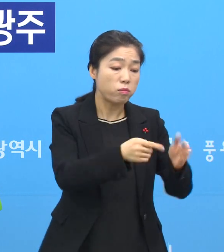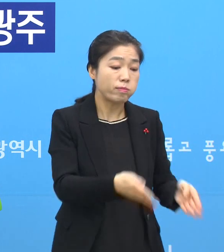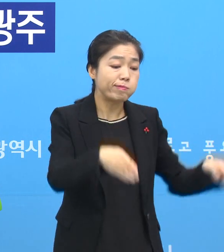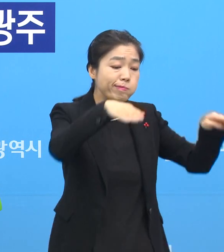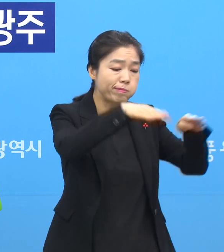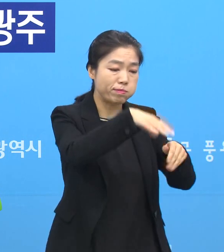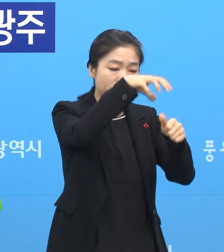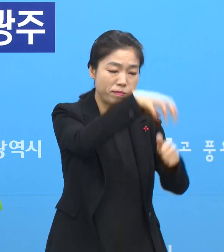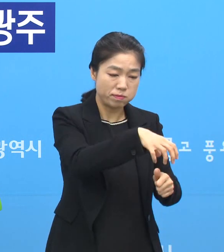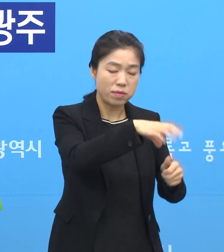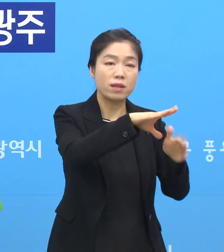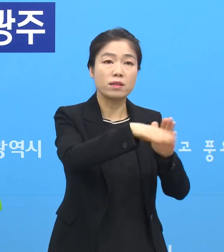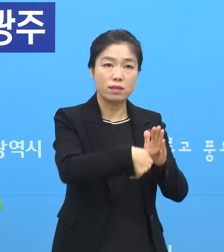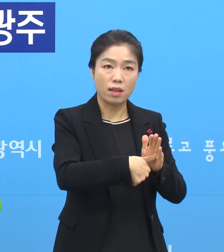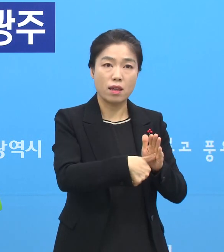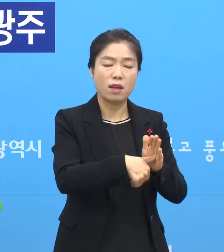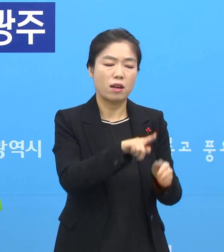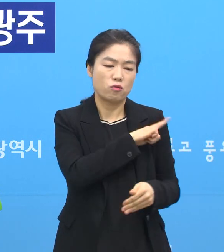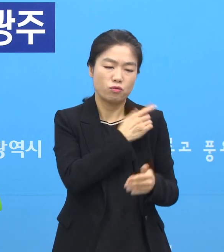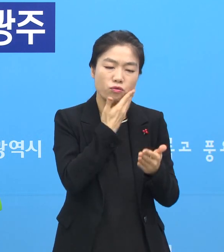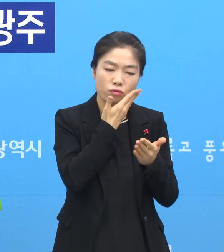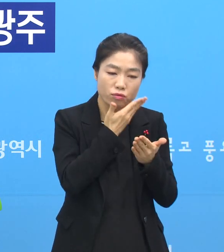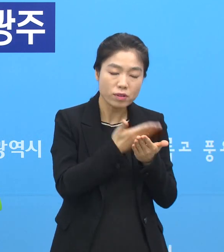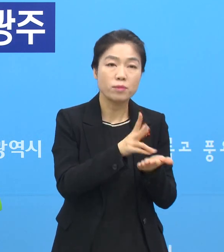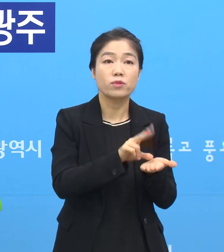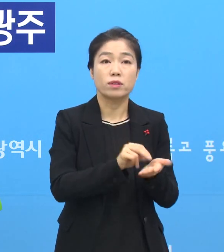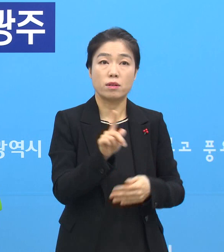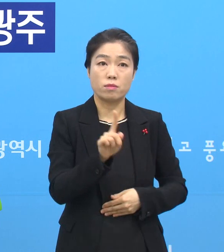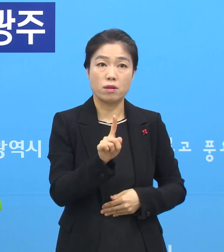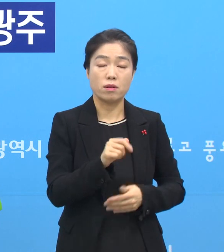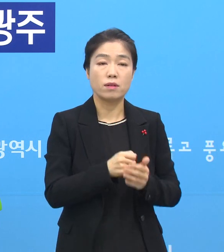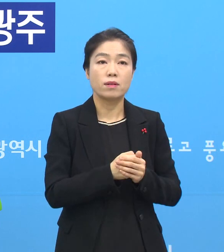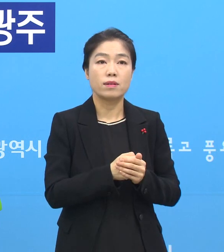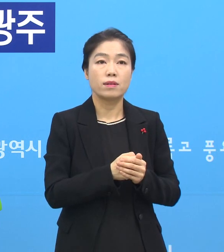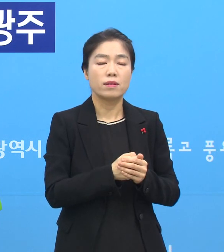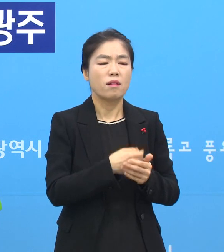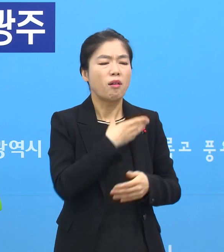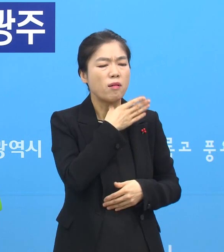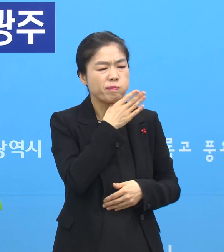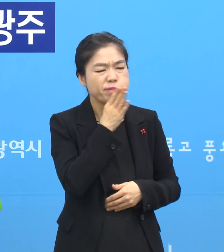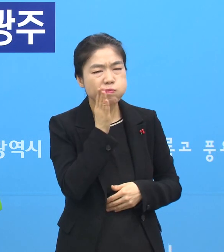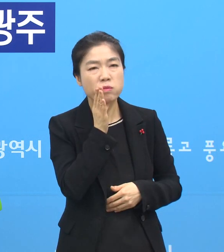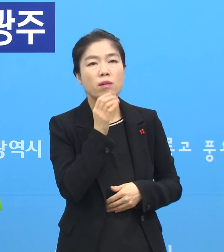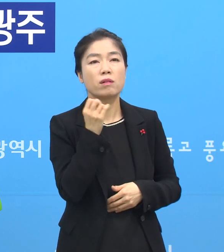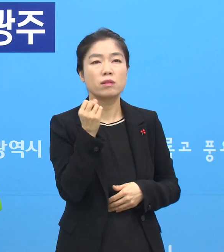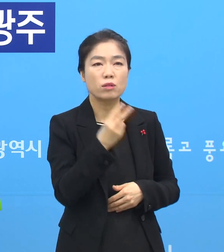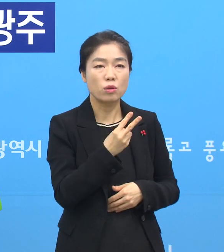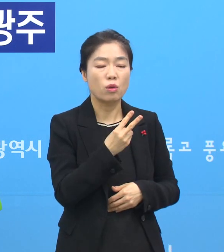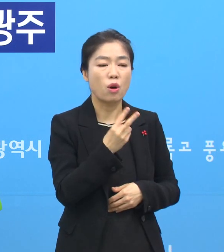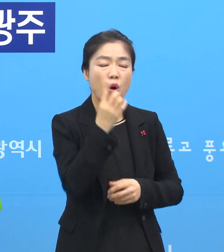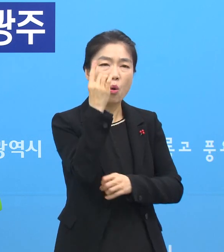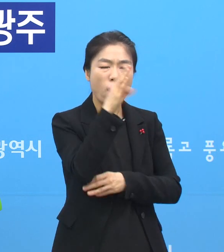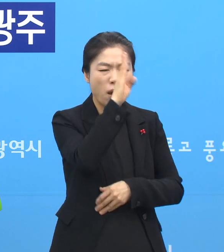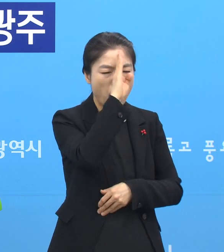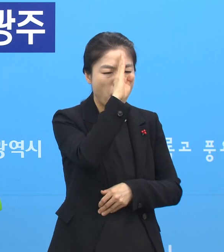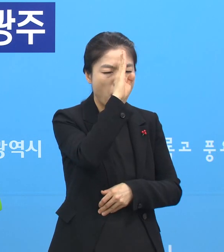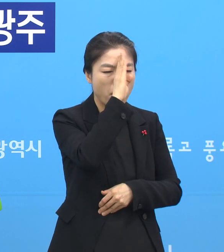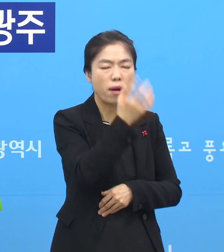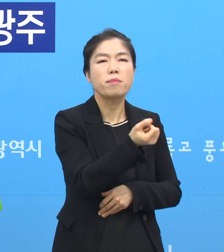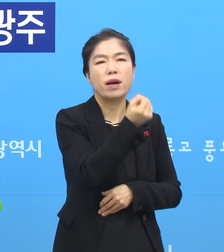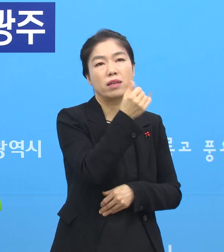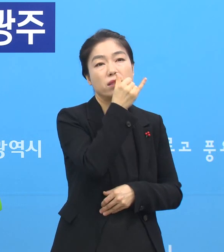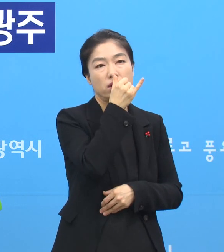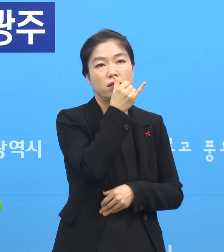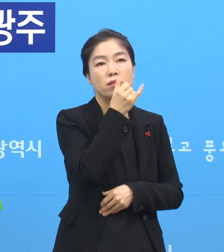관리를 할 때 저희들이 가장 중점을 두는 것은 이분들이 아무래도 연세도 높으시고 또 기존의 증상들을 많이